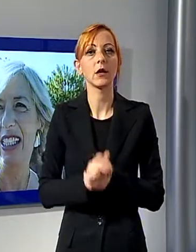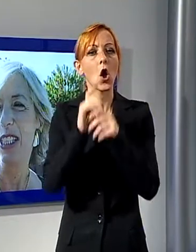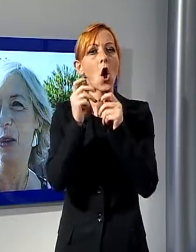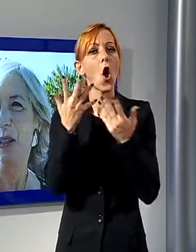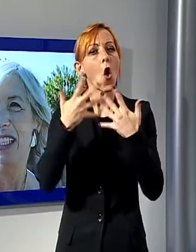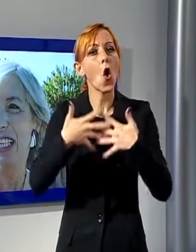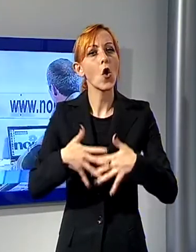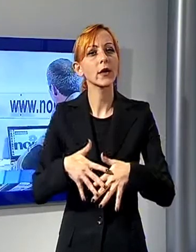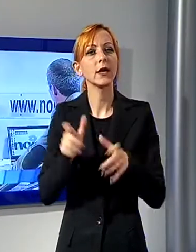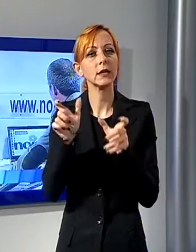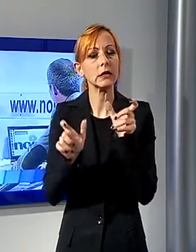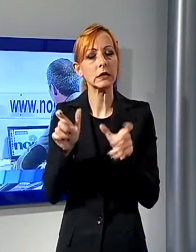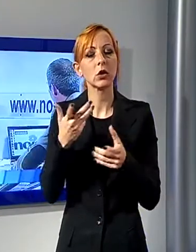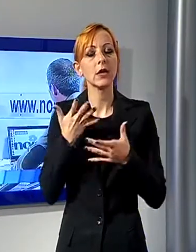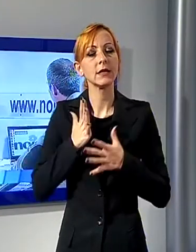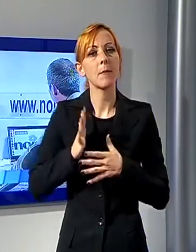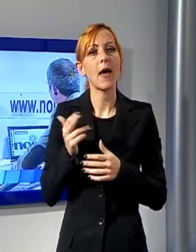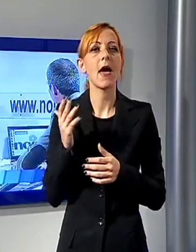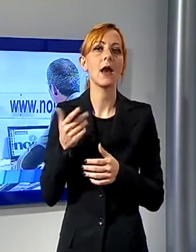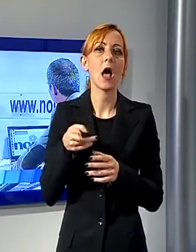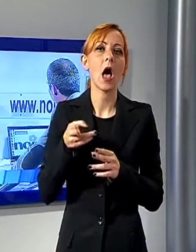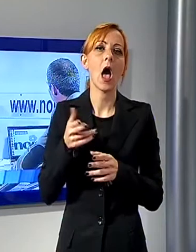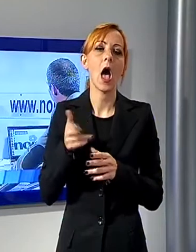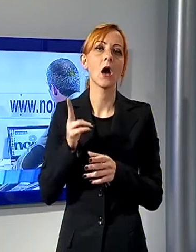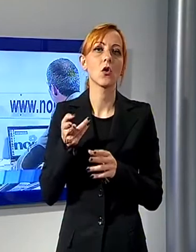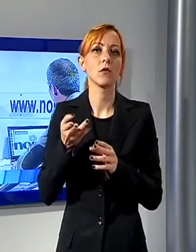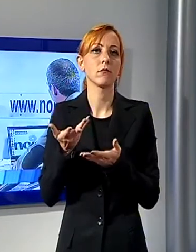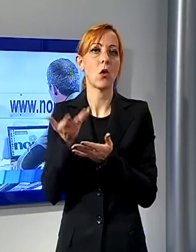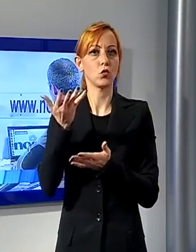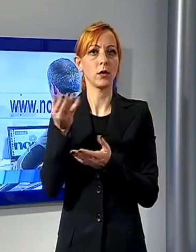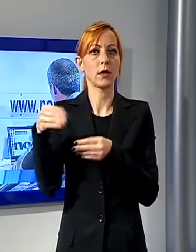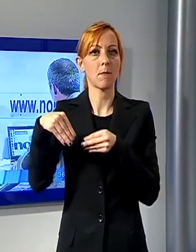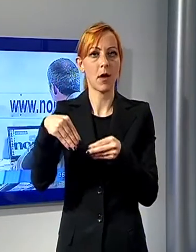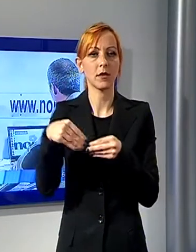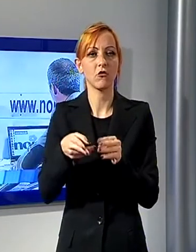Il programma del Festival sarà visibile entro pochi giorni sul sito festivalscuola.it.